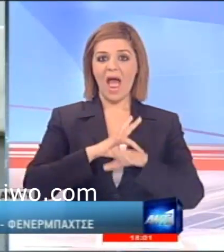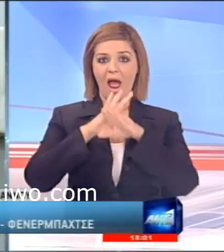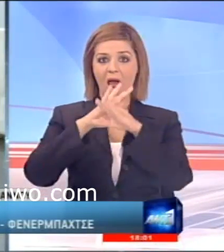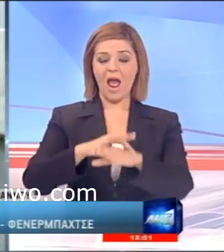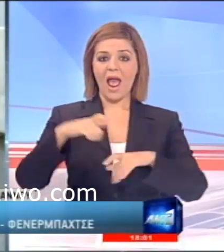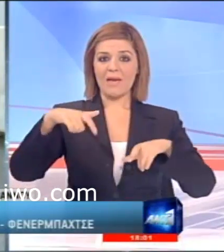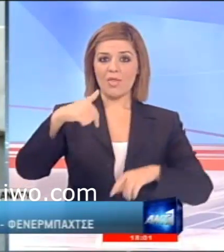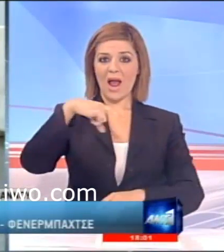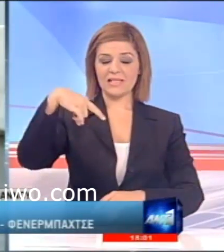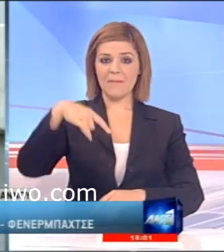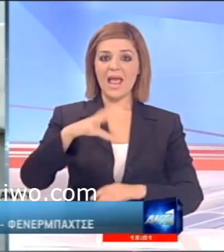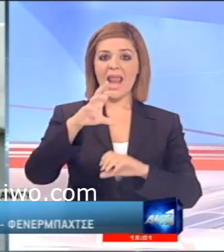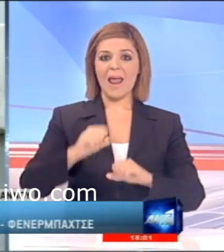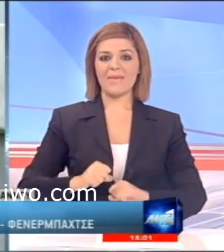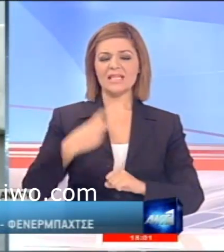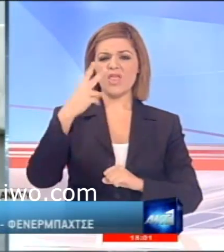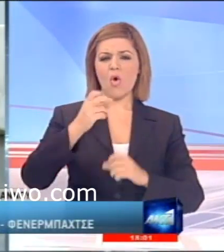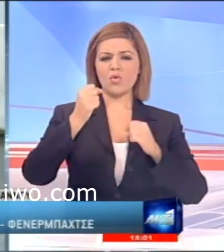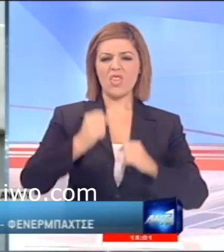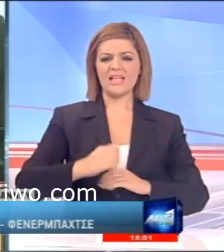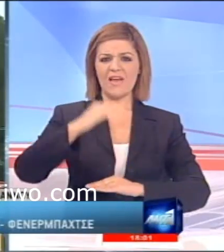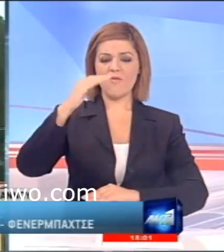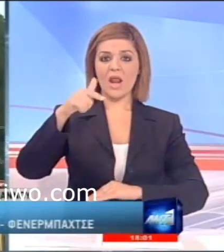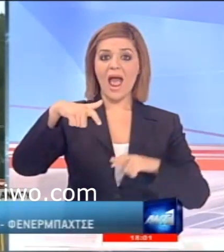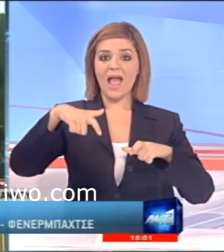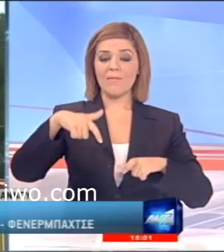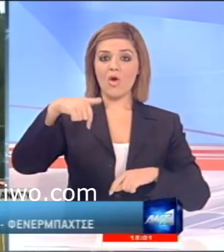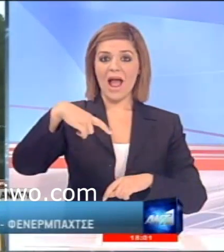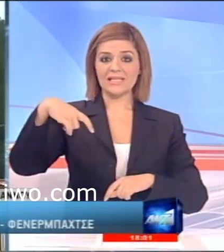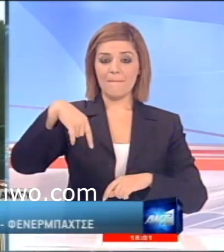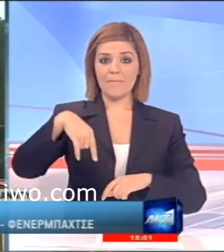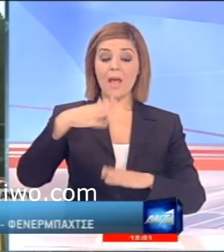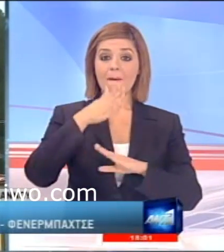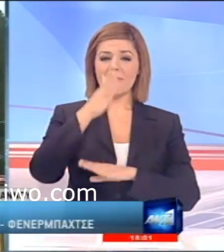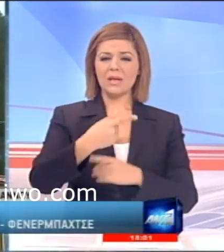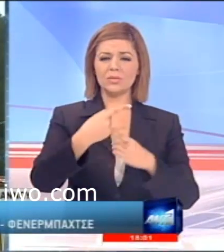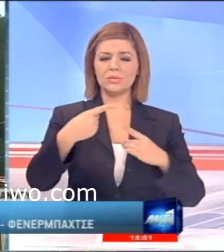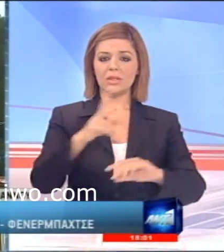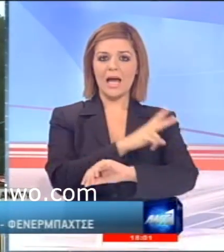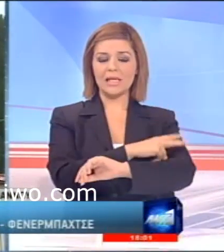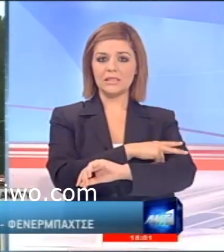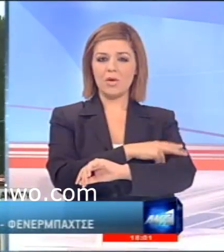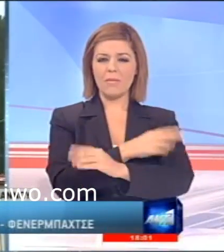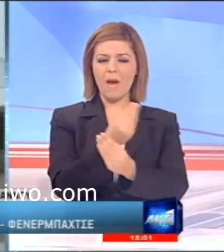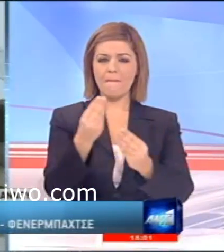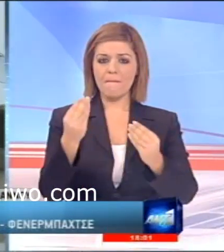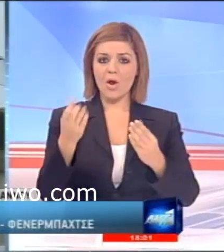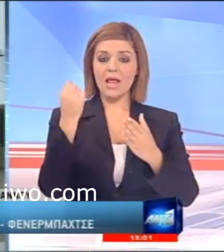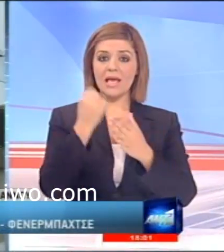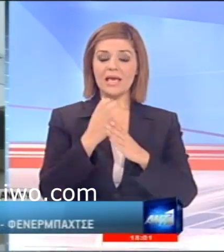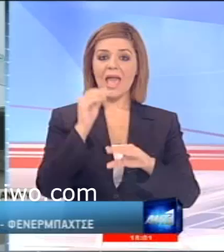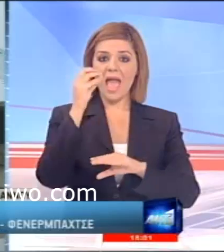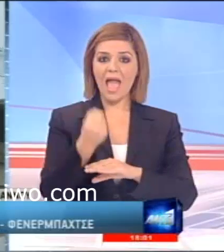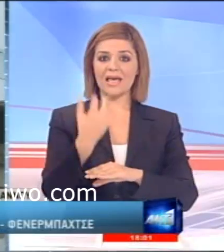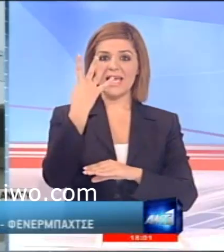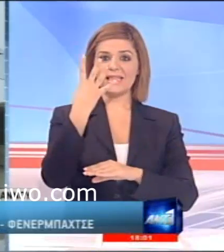γασιπί όπως θα καταλαβουν την και σκήδα τους Να πούμε ότι στο γασιπί βρίσκονται επίσης δέκαδες μελητής αστυνομίας Ενώ έχουν στυνθεί και